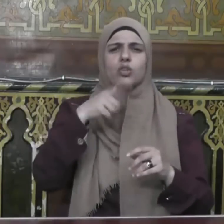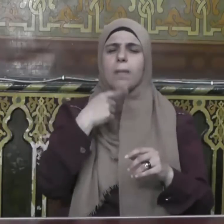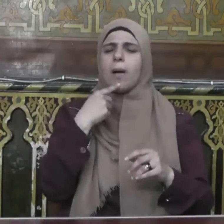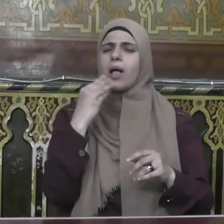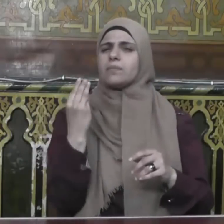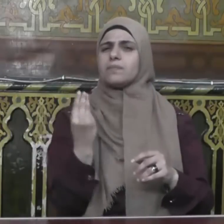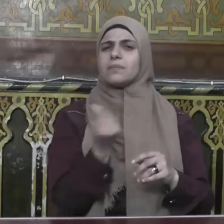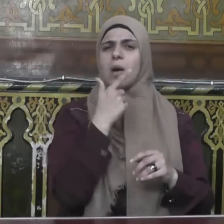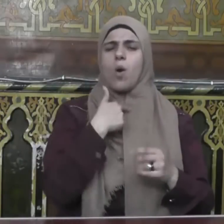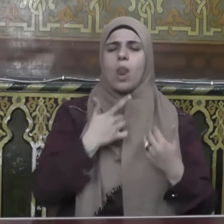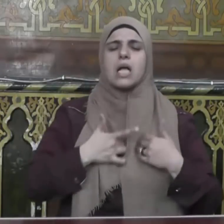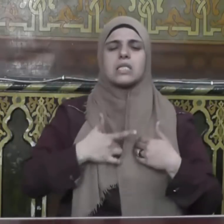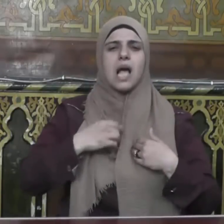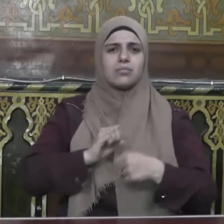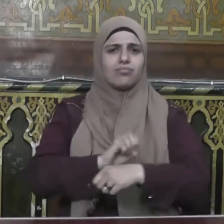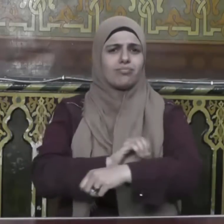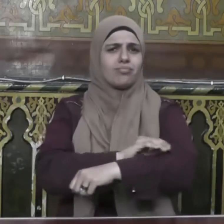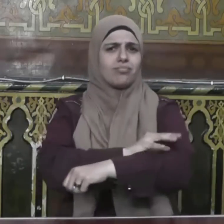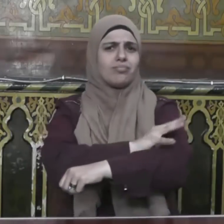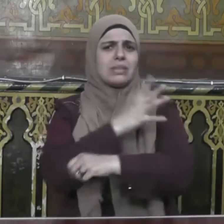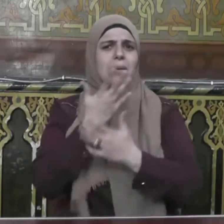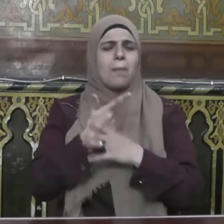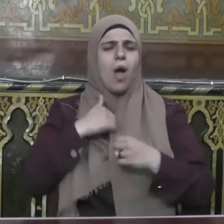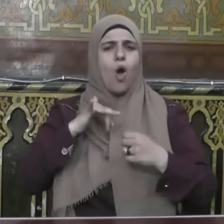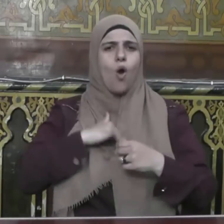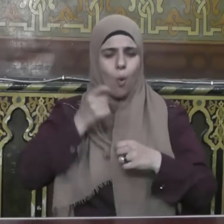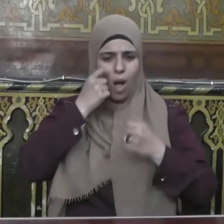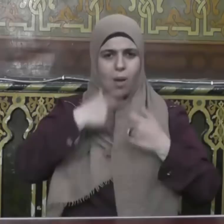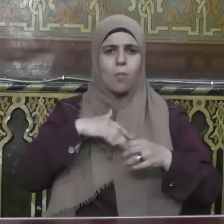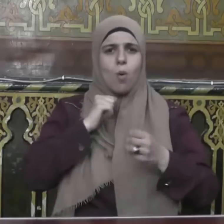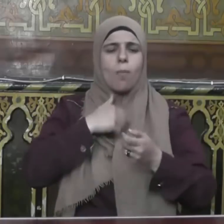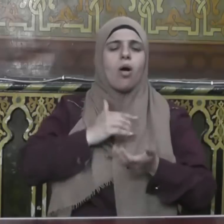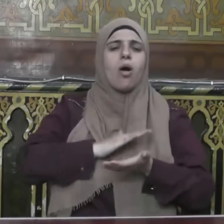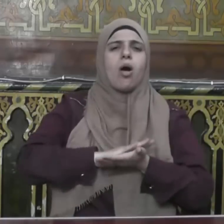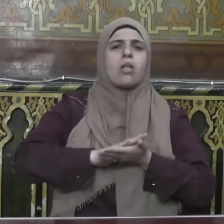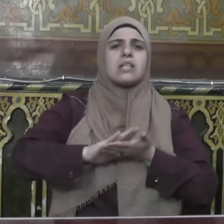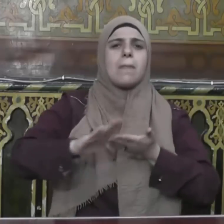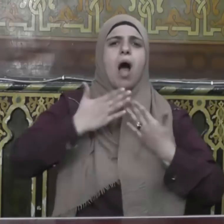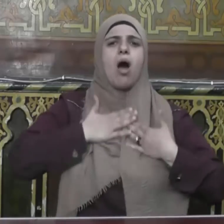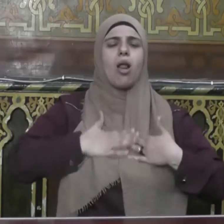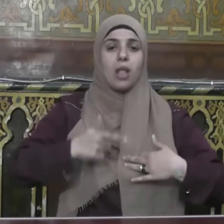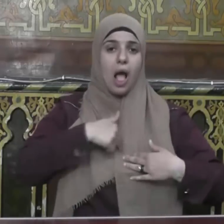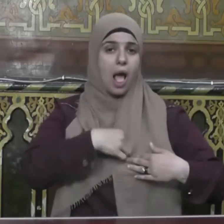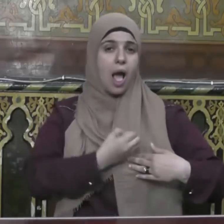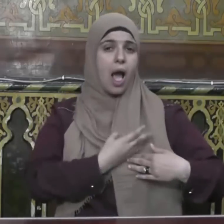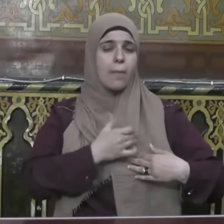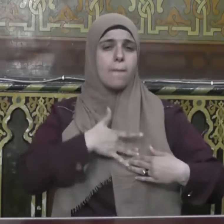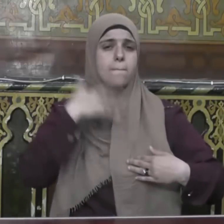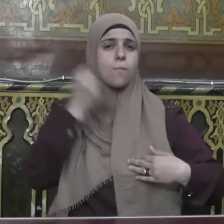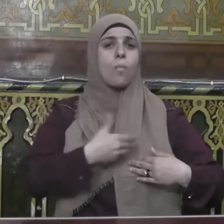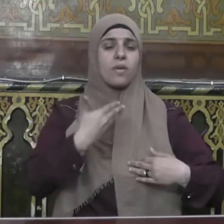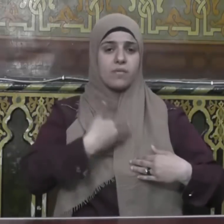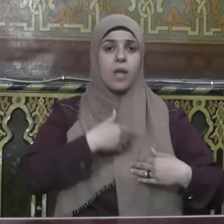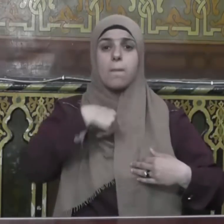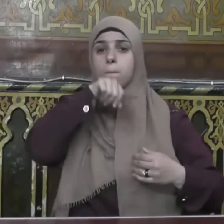لا يستشعرها إلا أهل الرضا الذين امتلأت خلوبهم بالإيمان قال صلى الله عليه وسلم